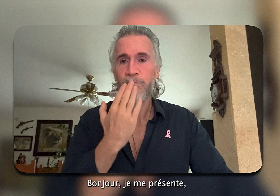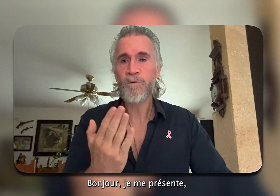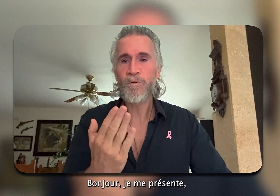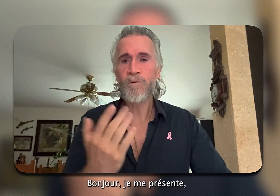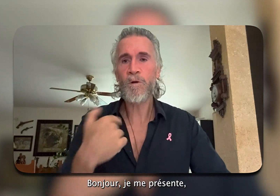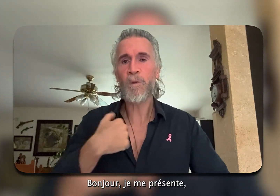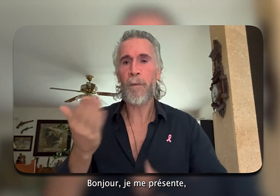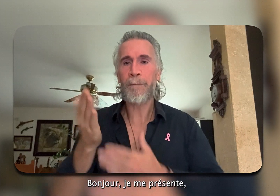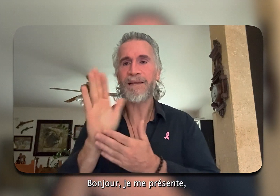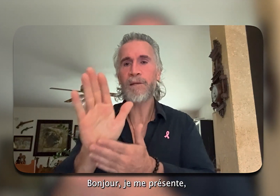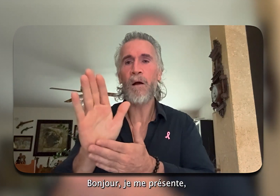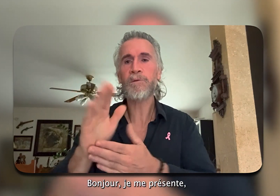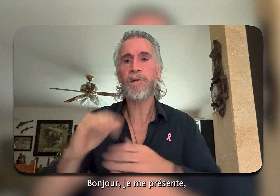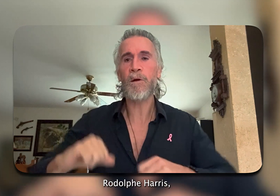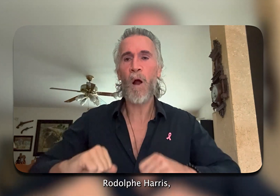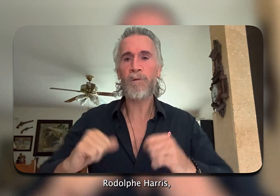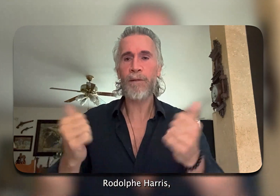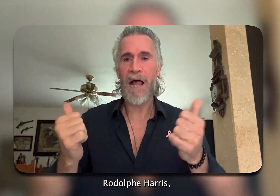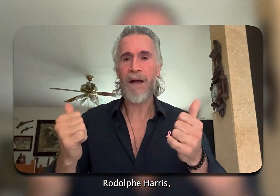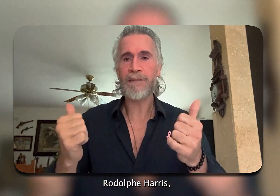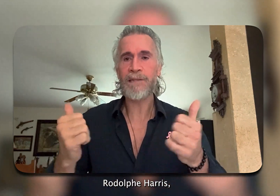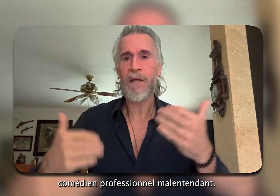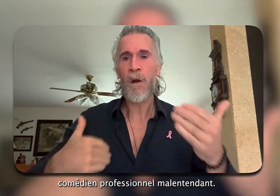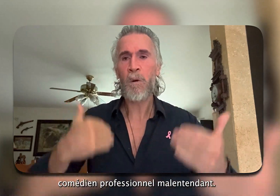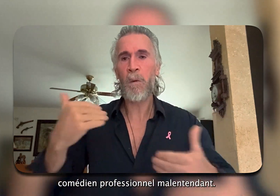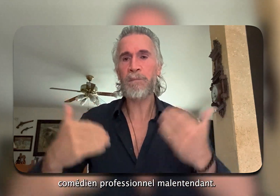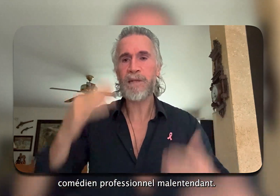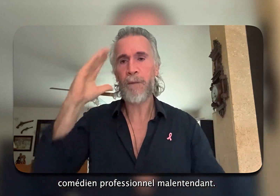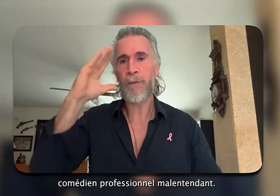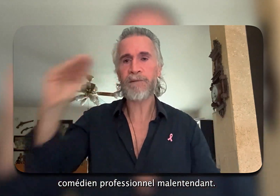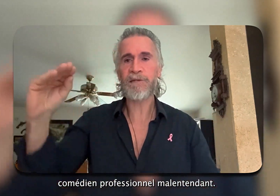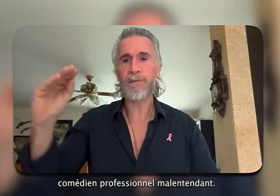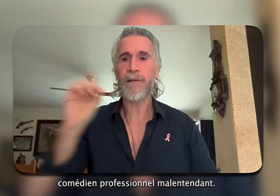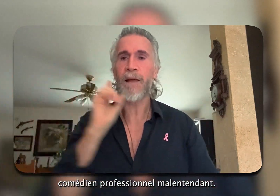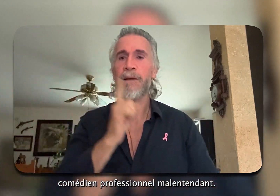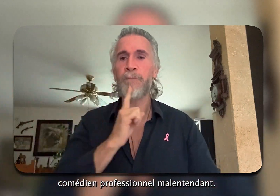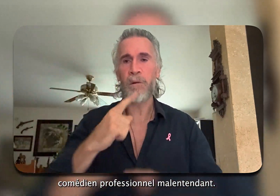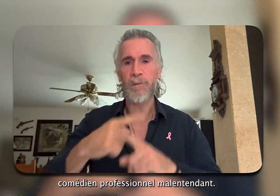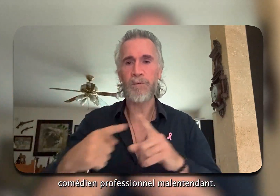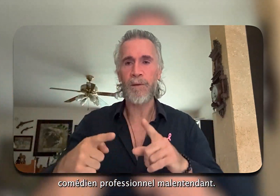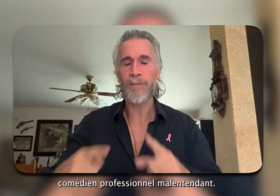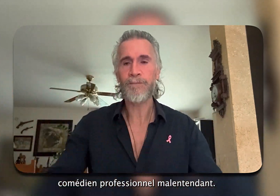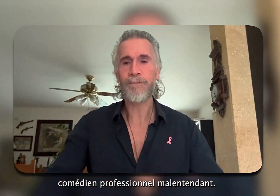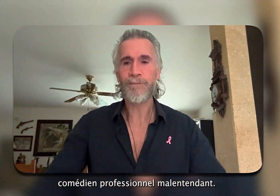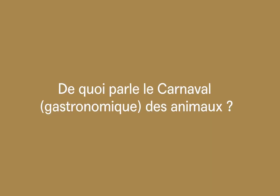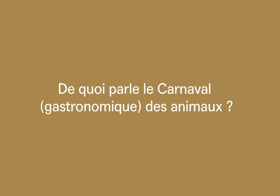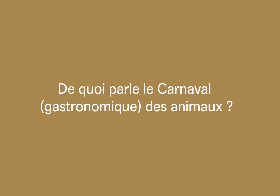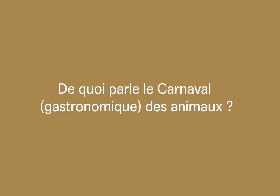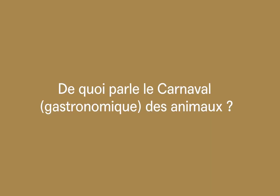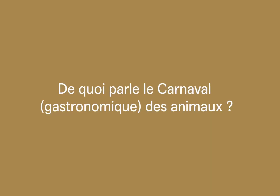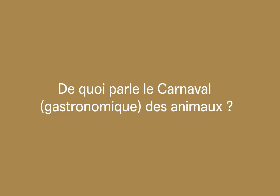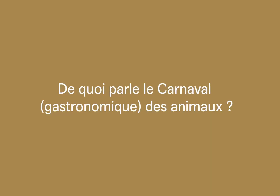Bonjour, je me présente Rodolphe Harris, comédien professionnel et malentendant.